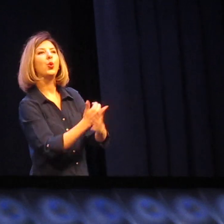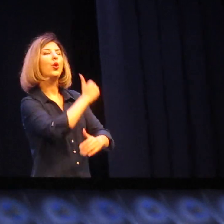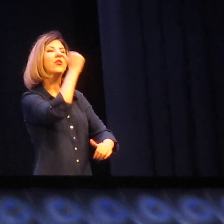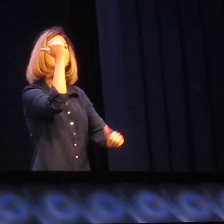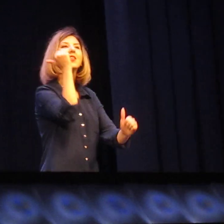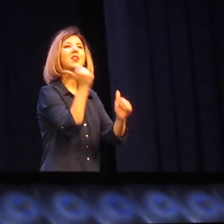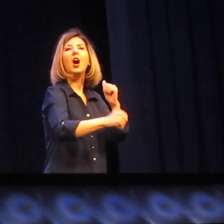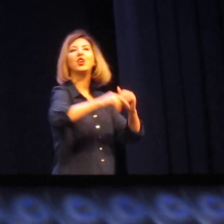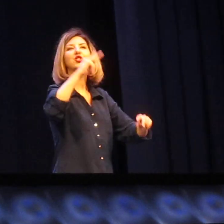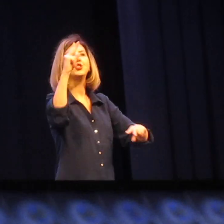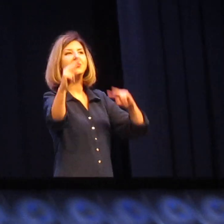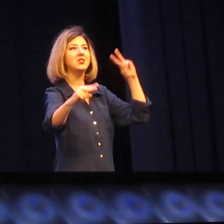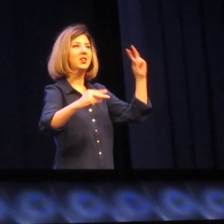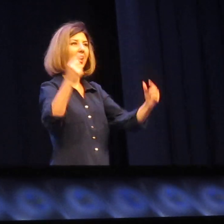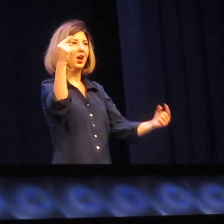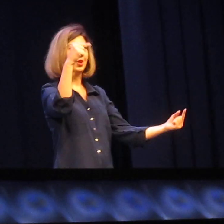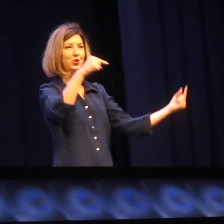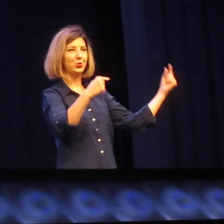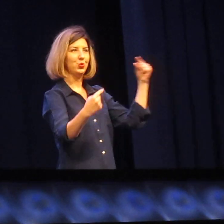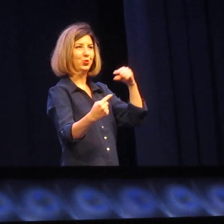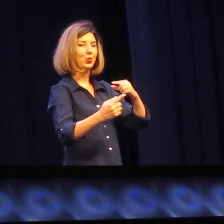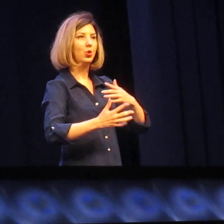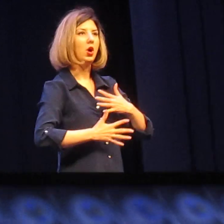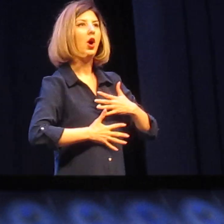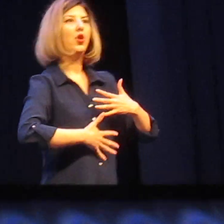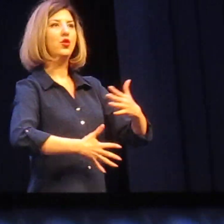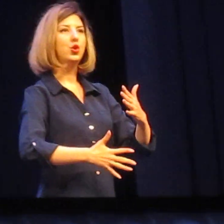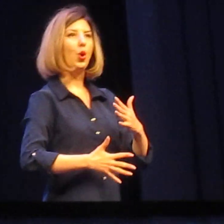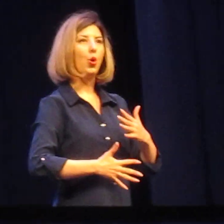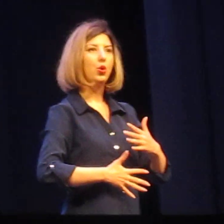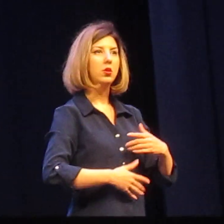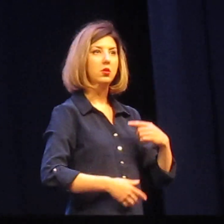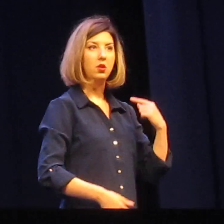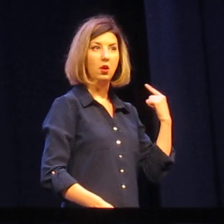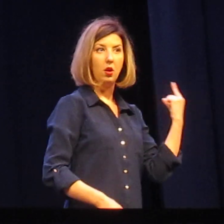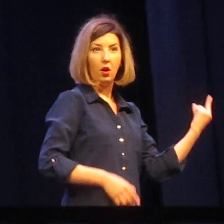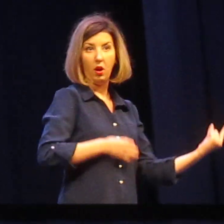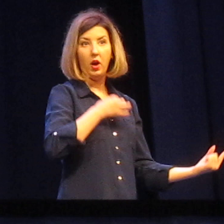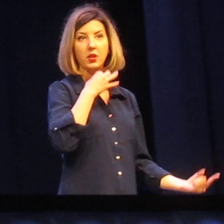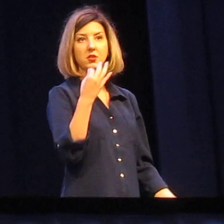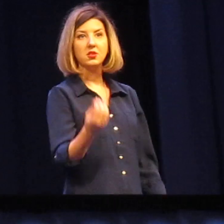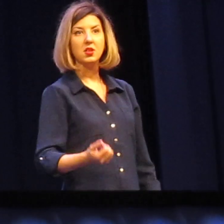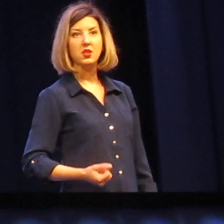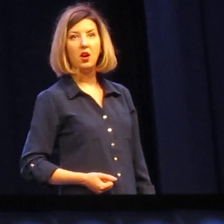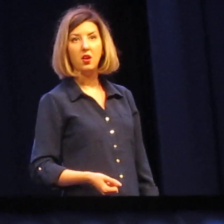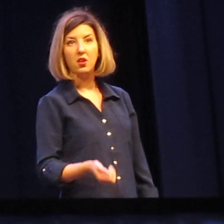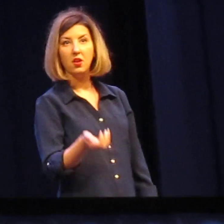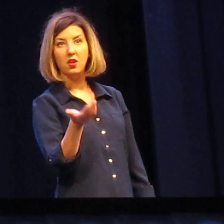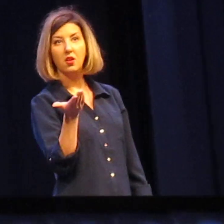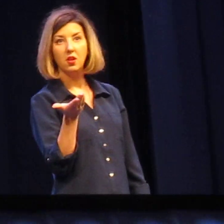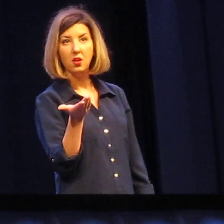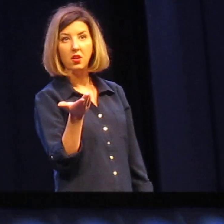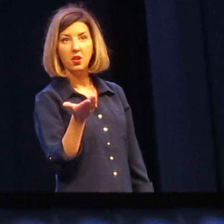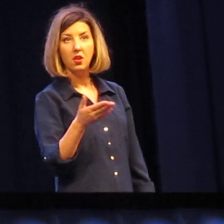что ловят каждый взгляд друг друга в дом. Один сказал,